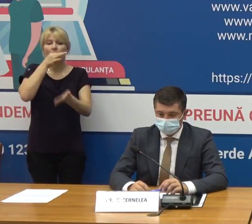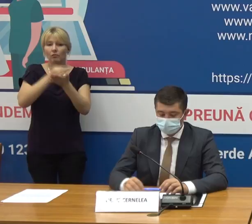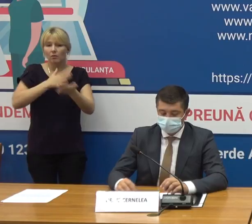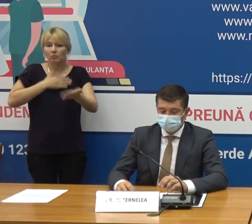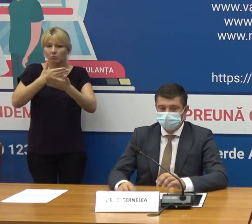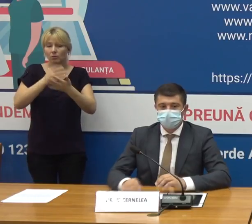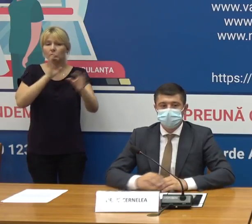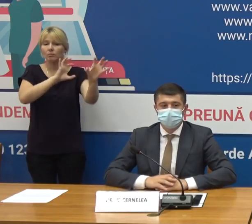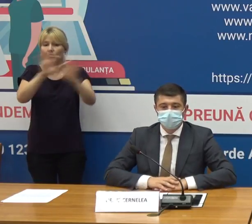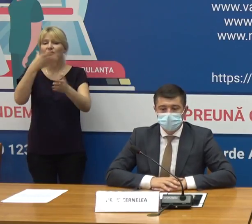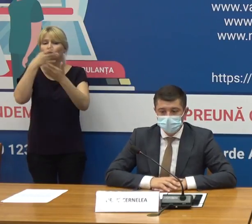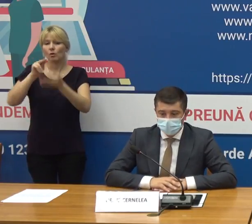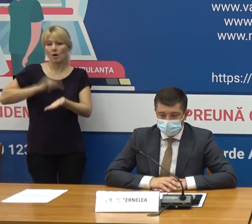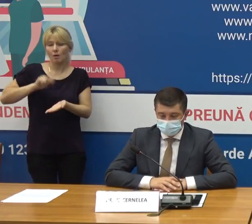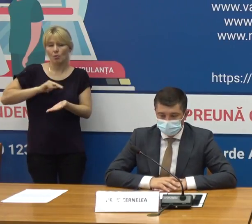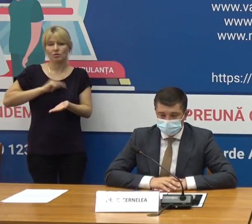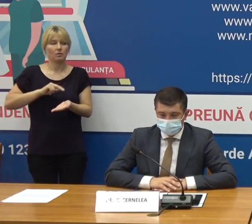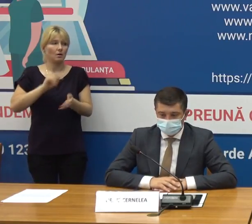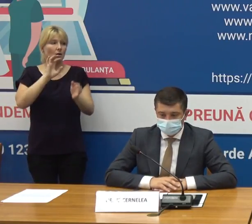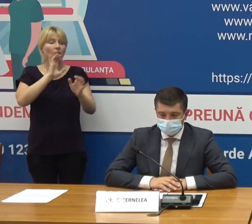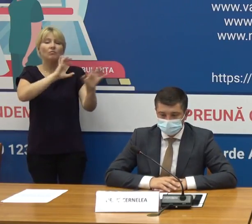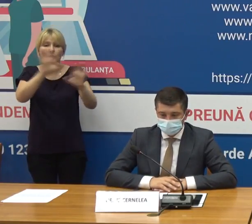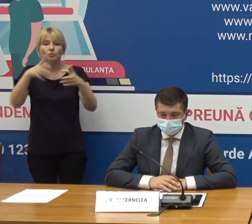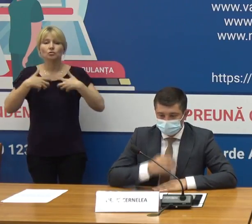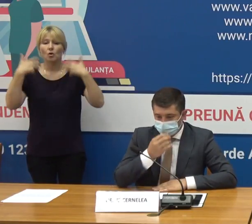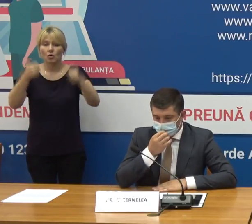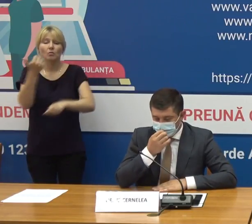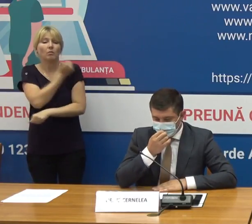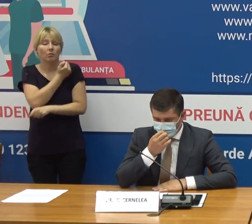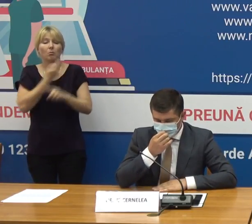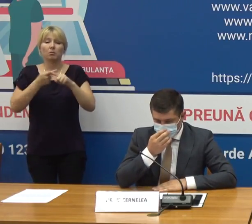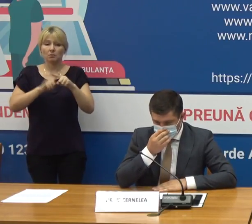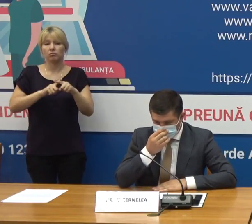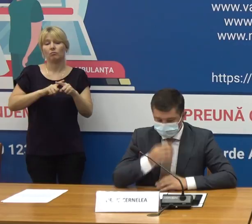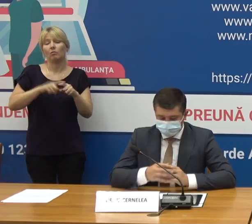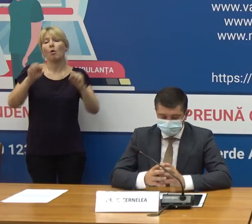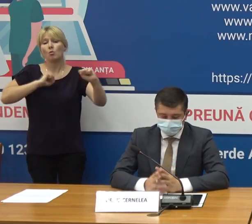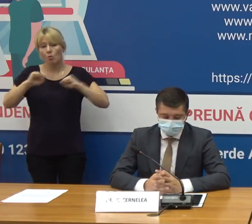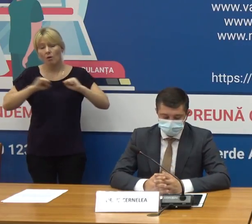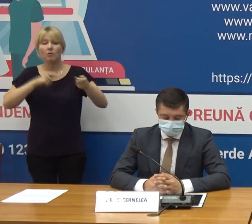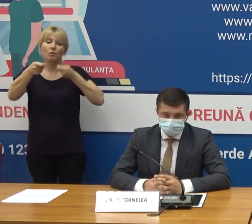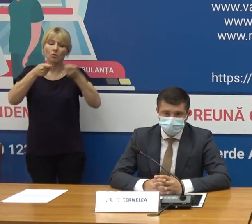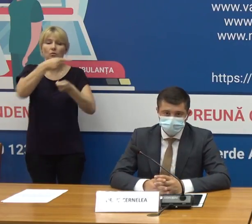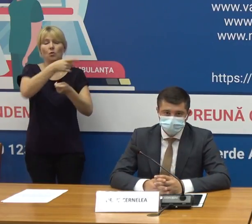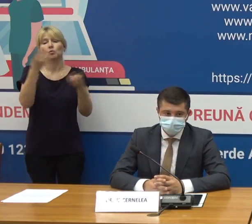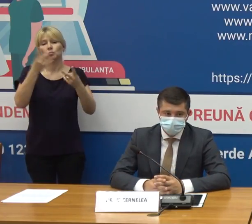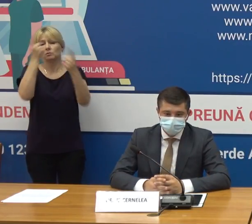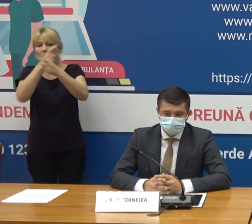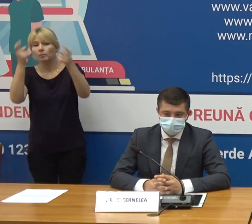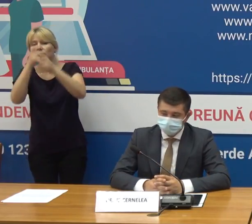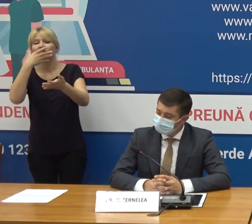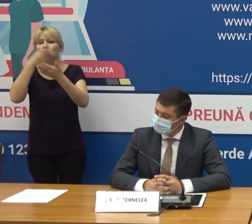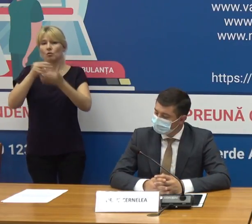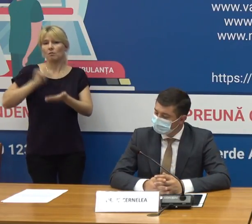Sănătate a Angajaților și prin acest aspect el trebuie să promoveze vaccinarea în rândul